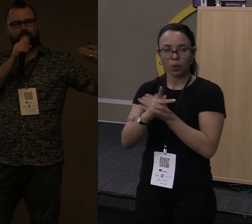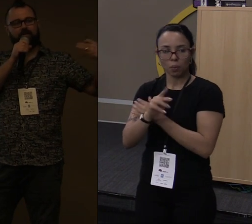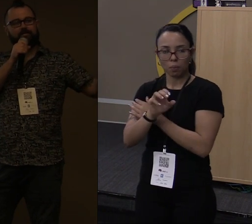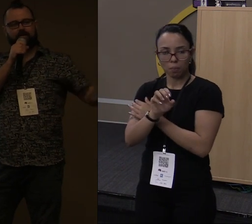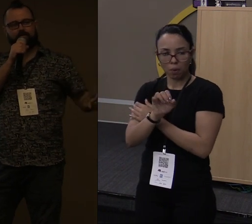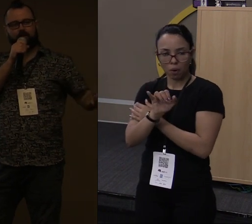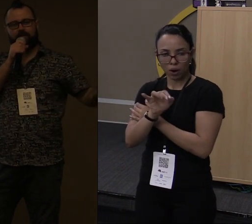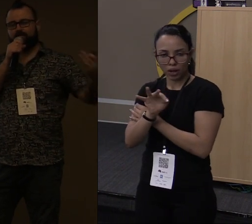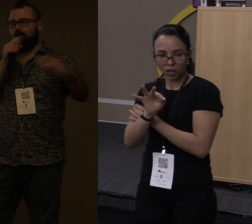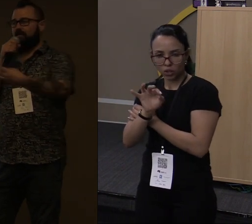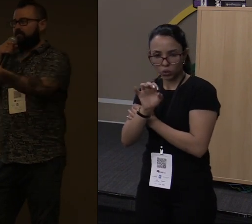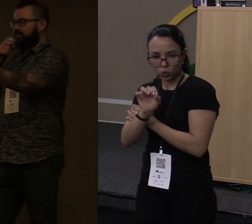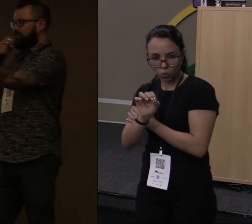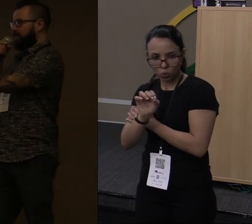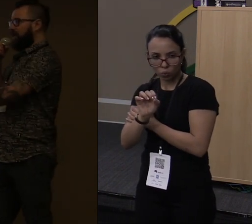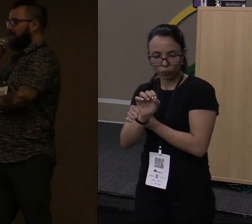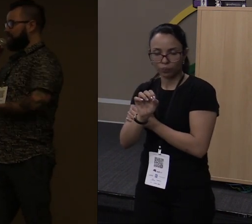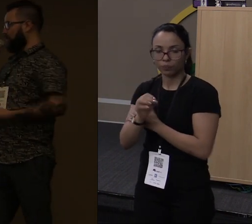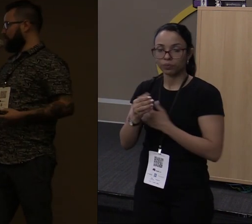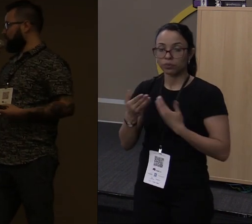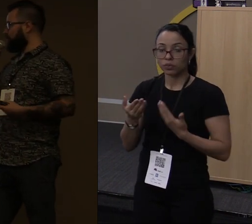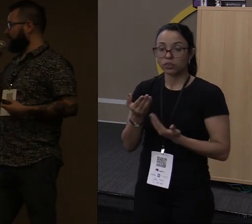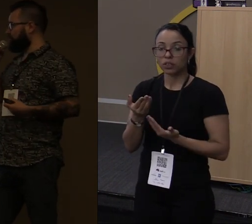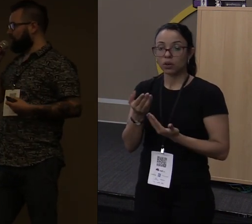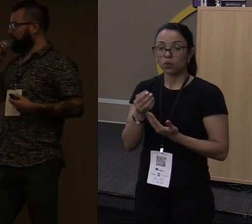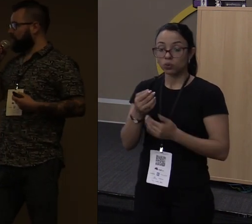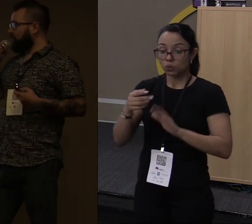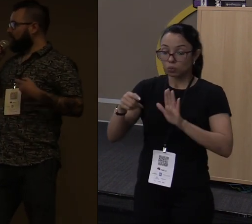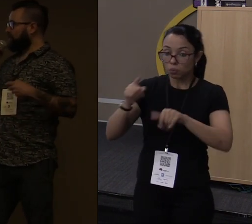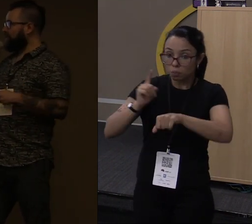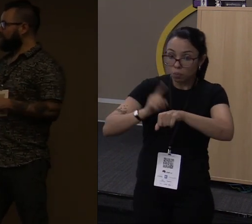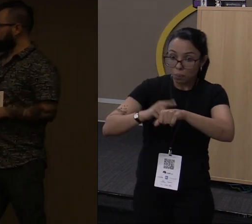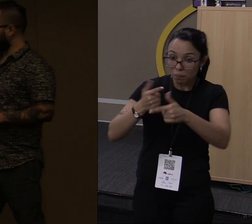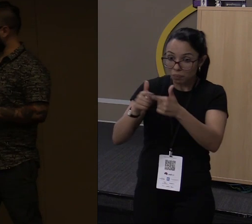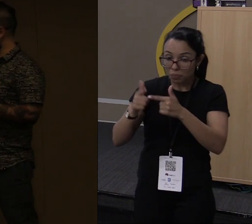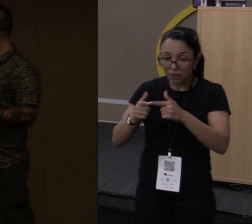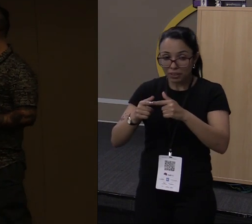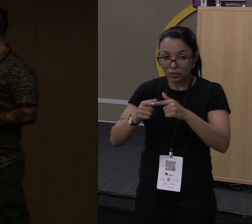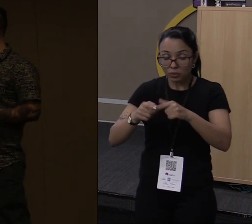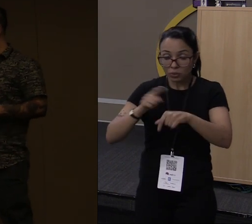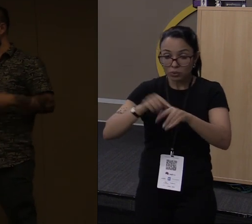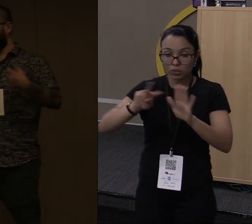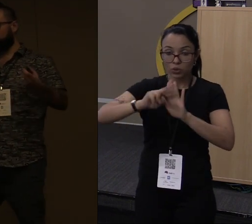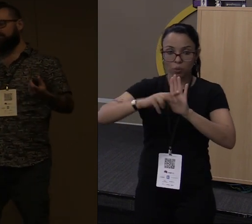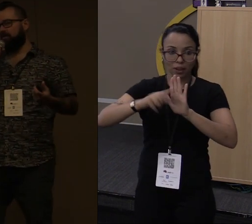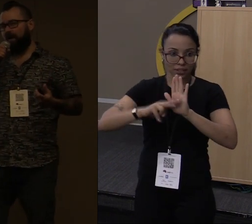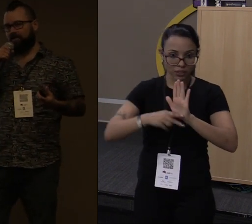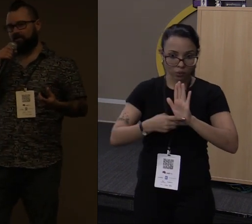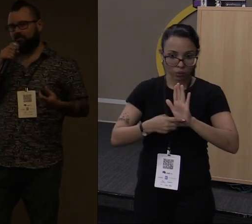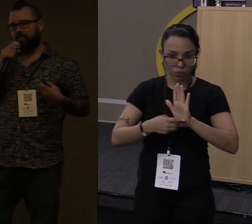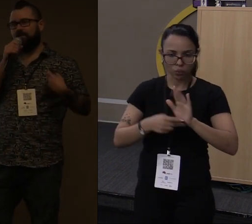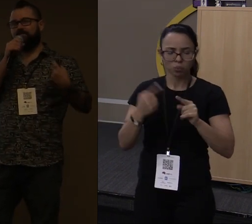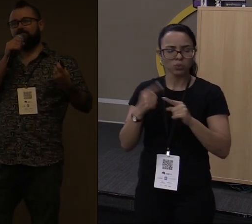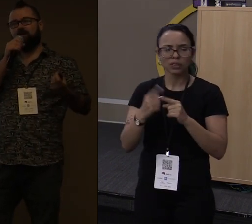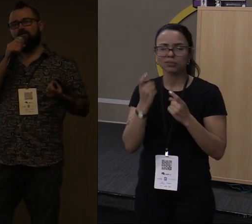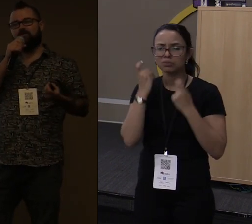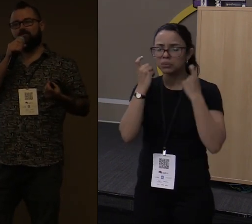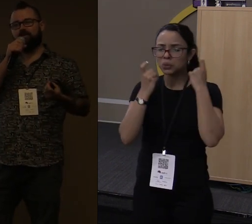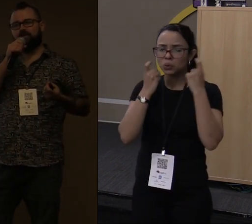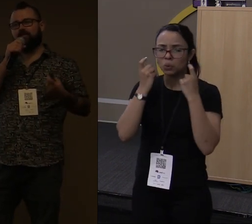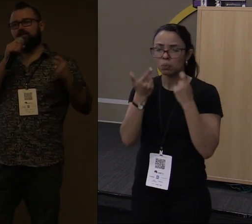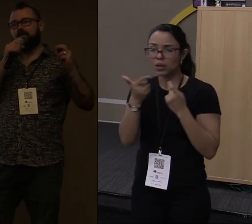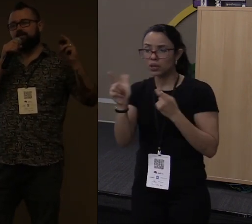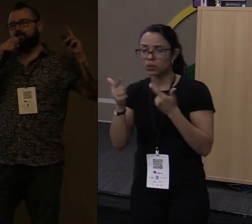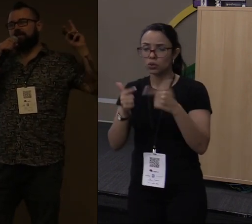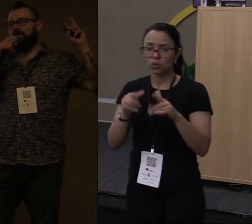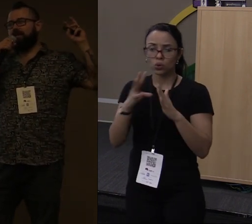runtime. Os runtime problems você vai pegar na hora de compilação. Por que a gente não se preocupa com isso em outras linguagens? Porque elas resolvem